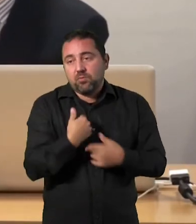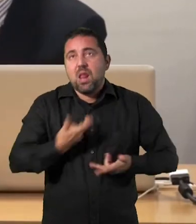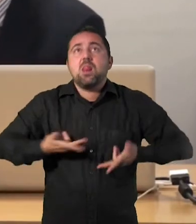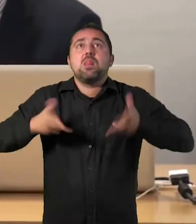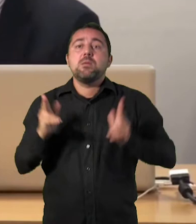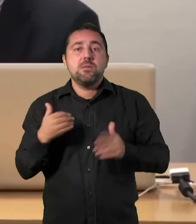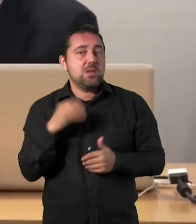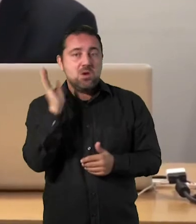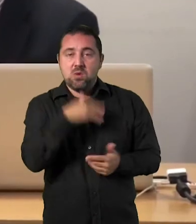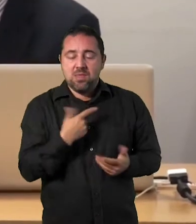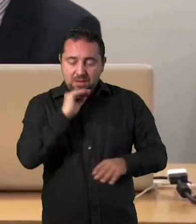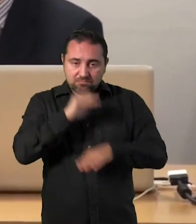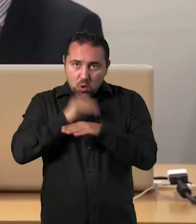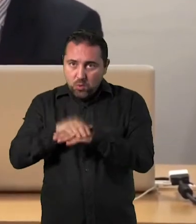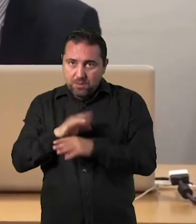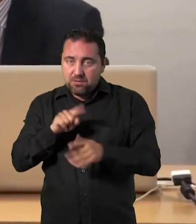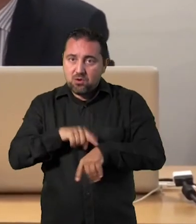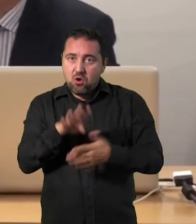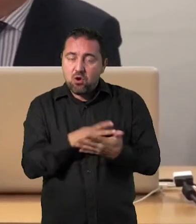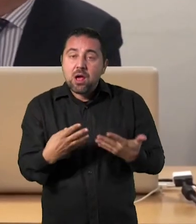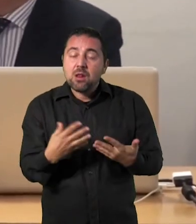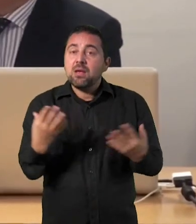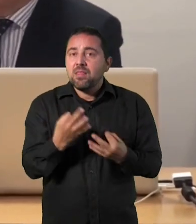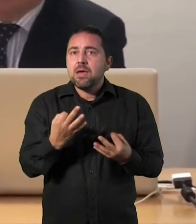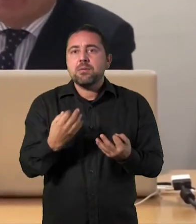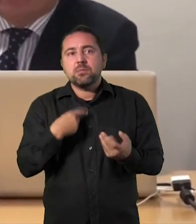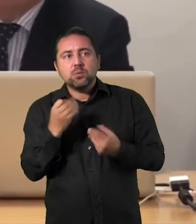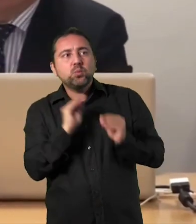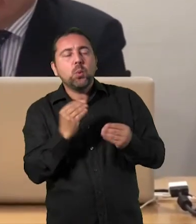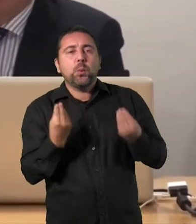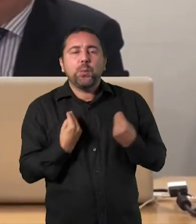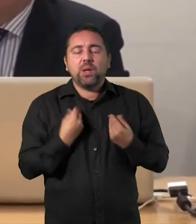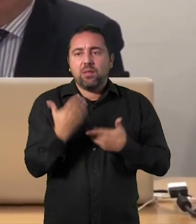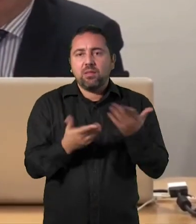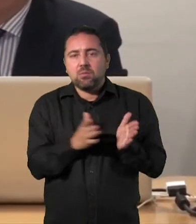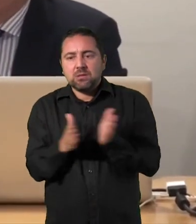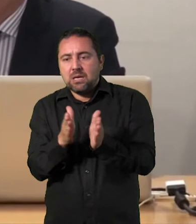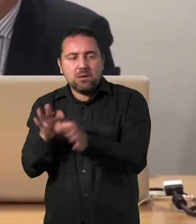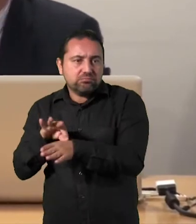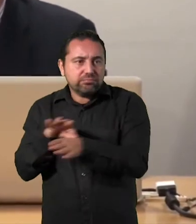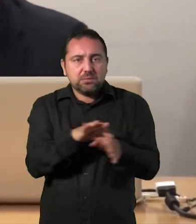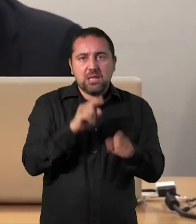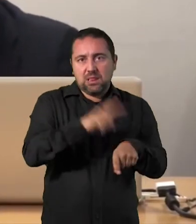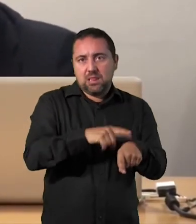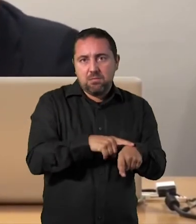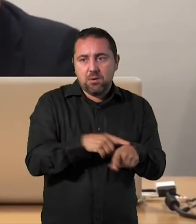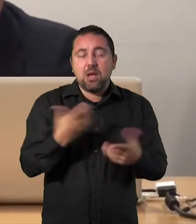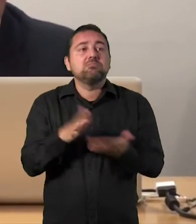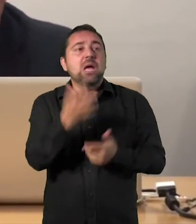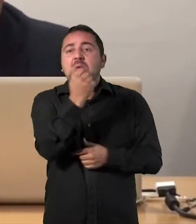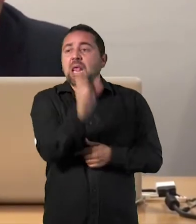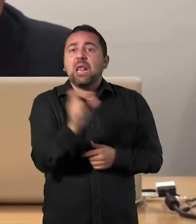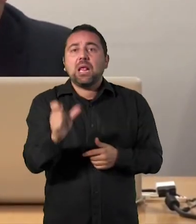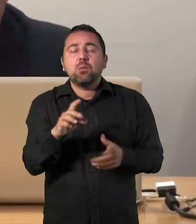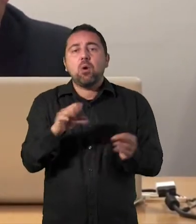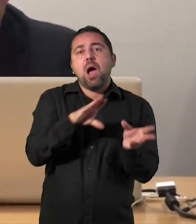tendrá que cumplir con esos horarios y de alguna forma tendrá que adaptar su vida a su tiempo. Aquí tenemos gente que